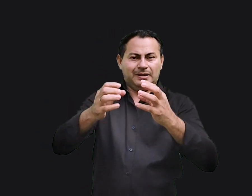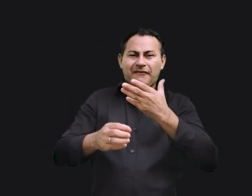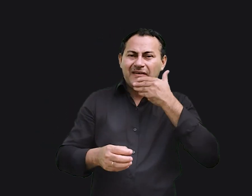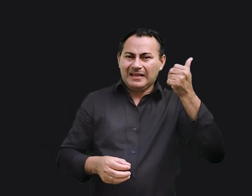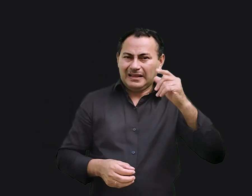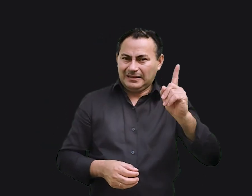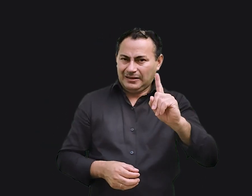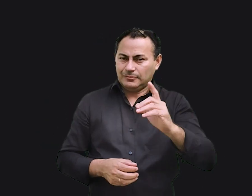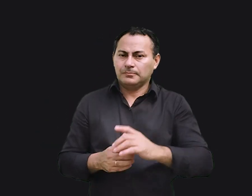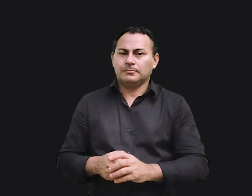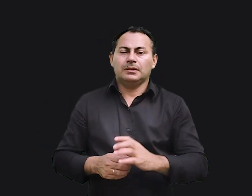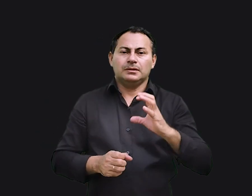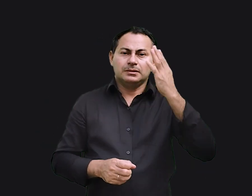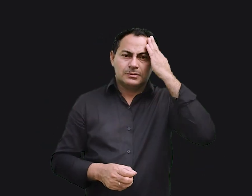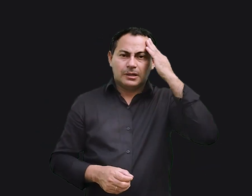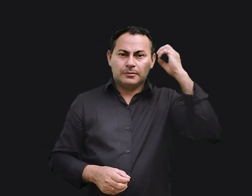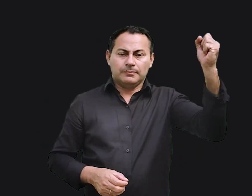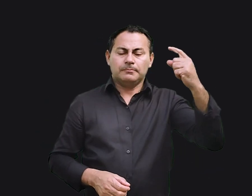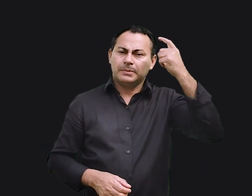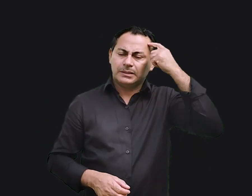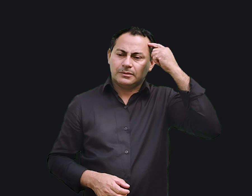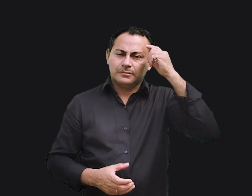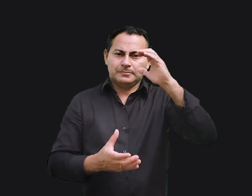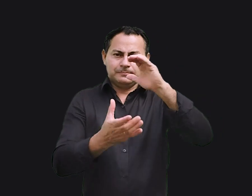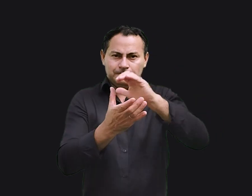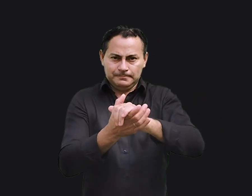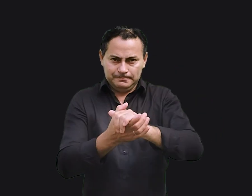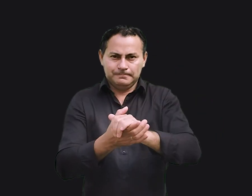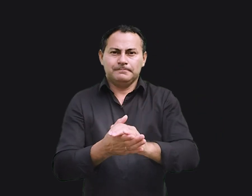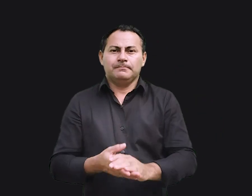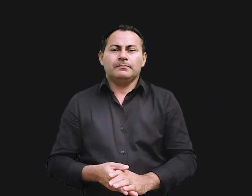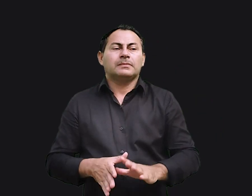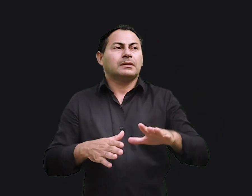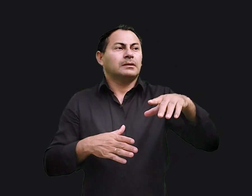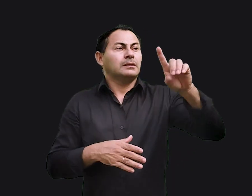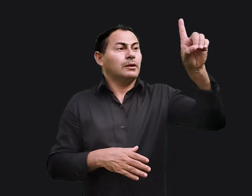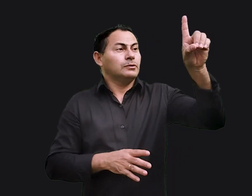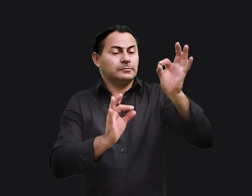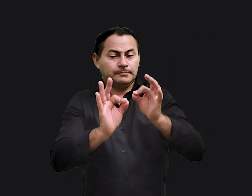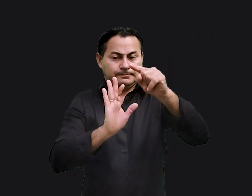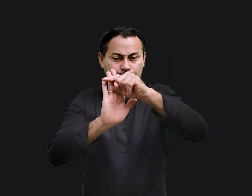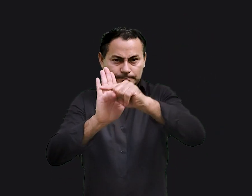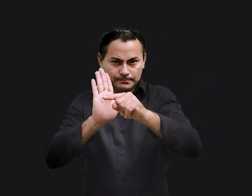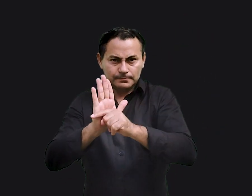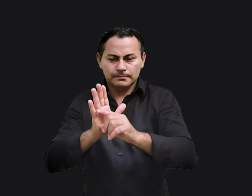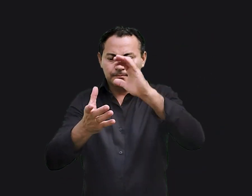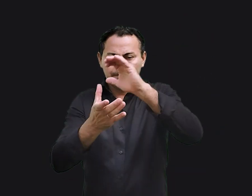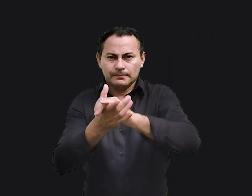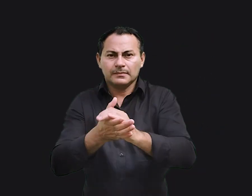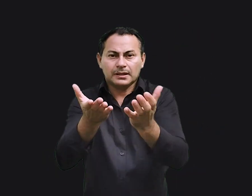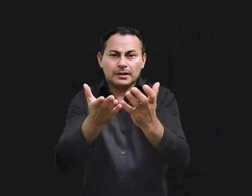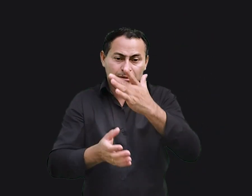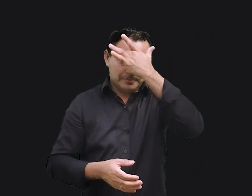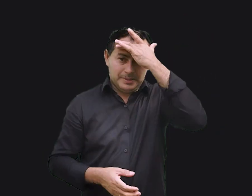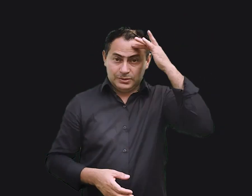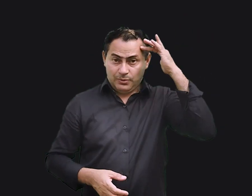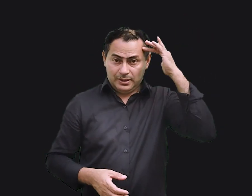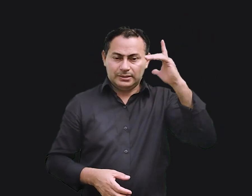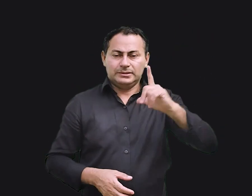É claro que Salomão está pensando no casamento. Quando Deus planejou o casamento, pretendia que os seres humanos tivessem